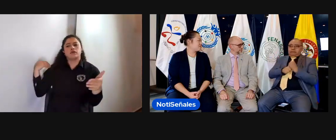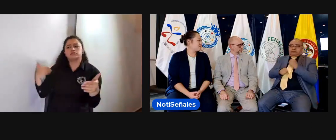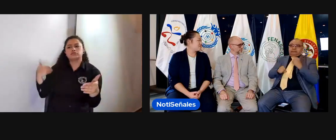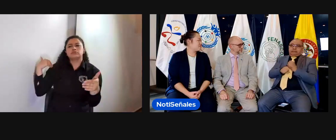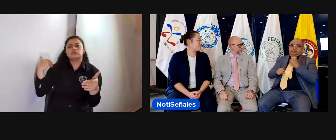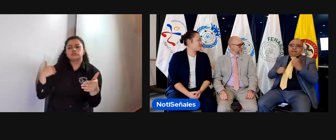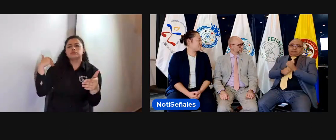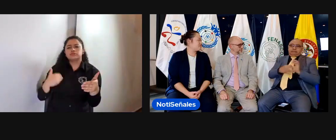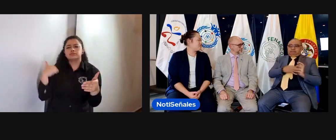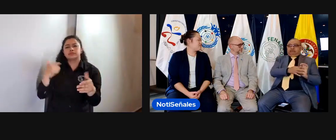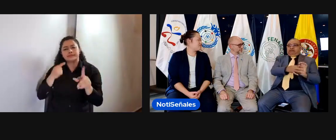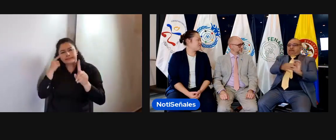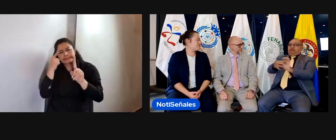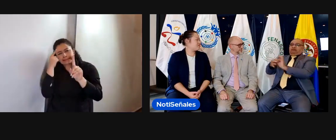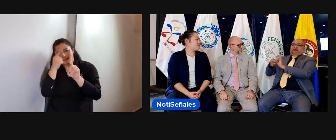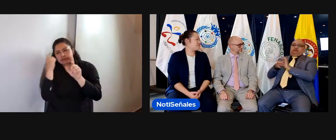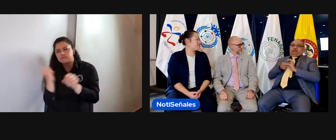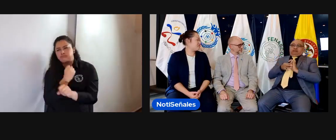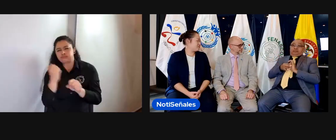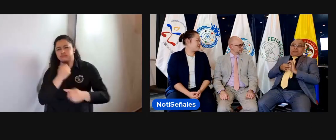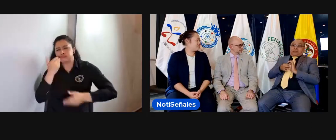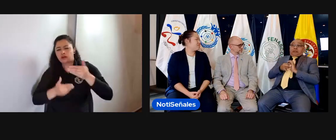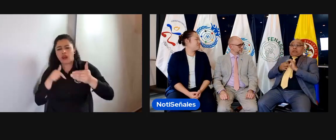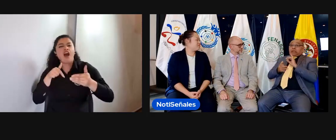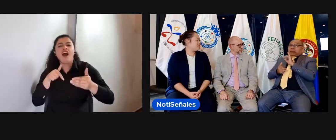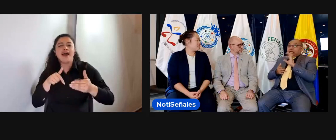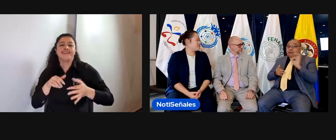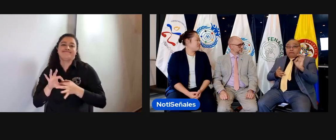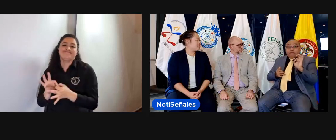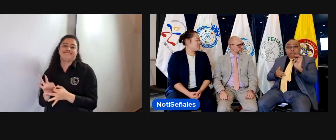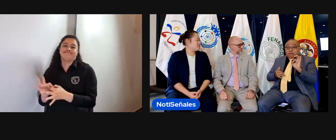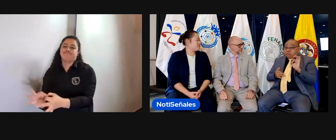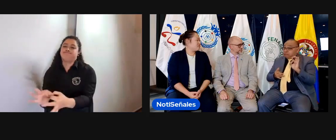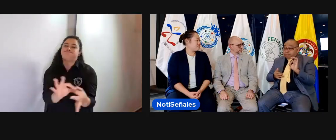muchos años, siempre hemos pensado en trabajar de manera unida, de manera articulada.